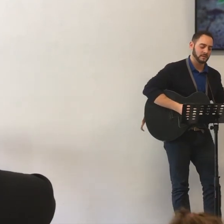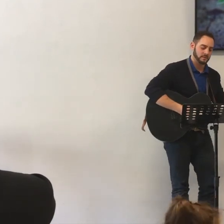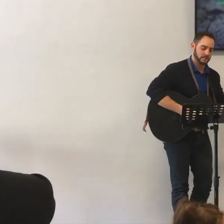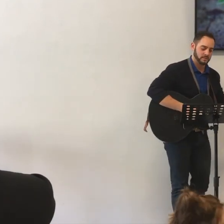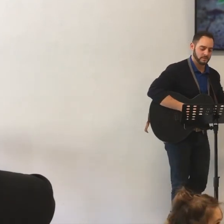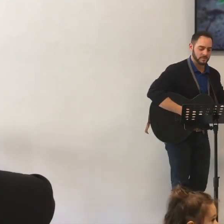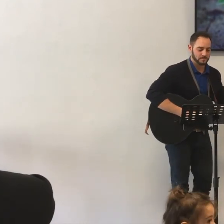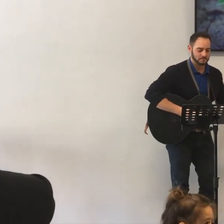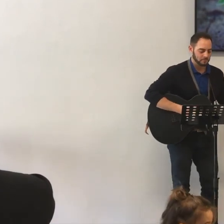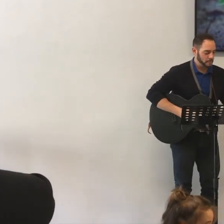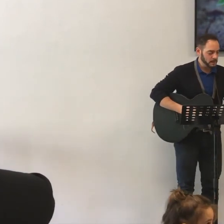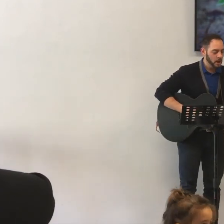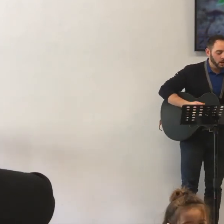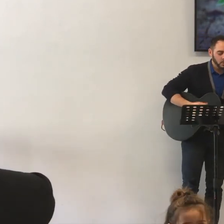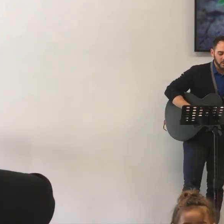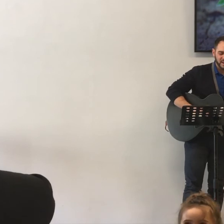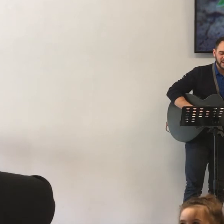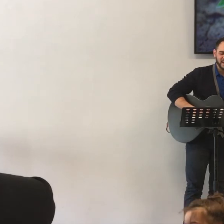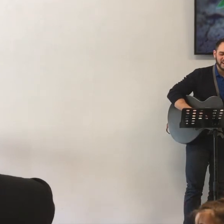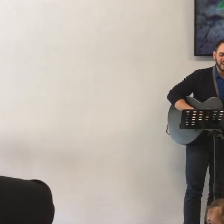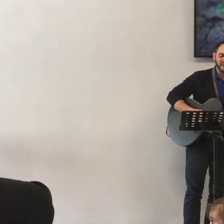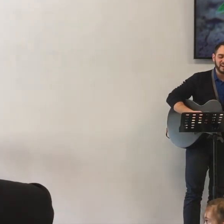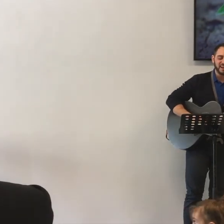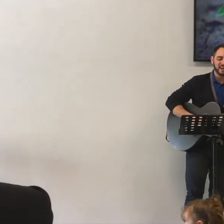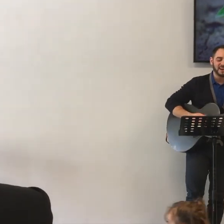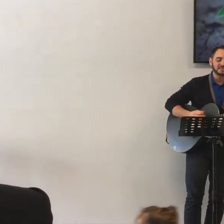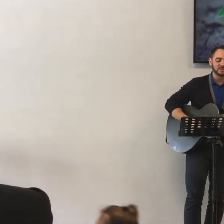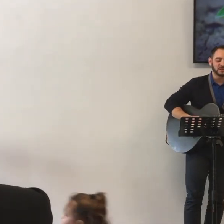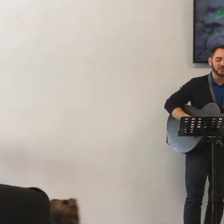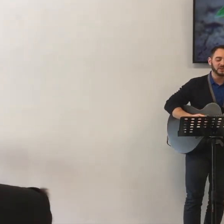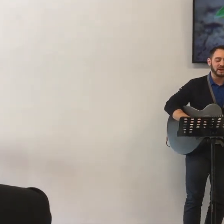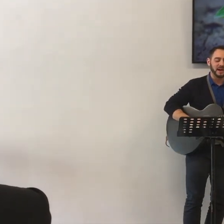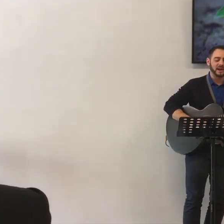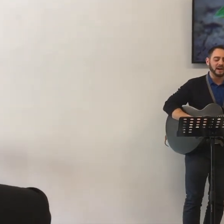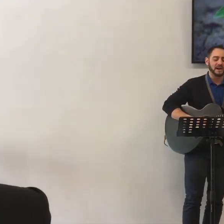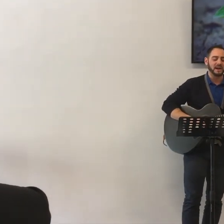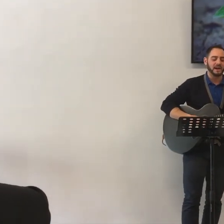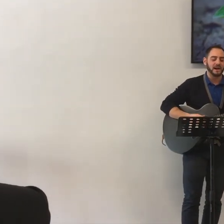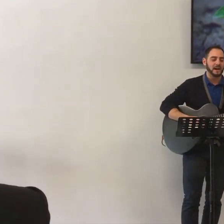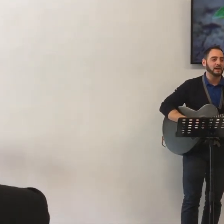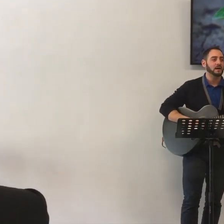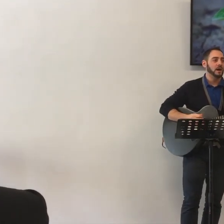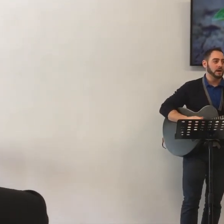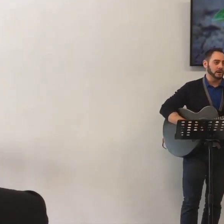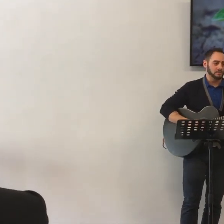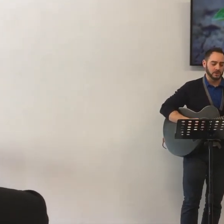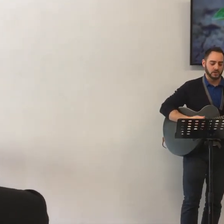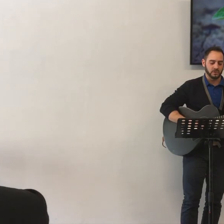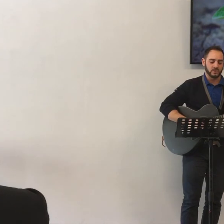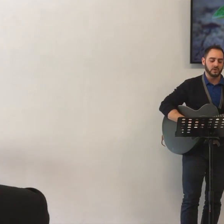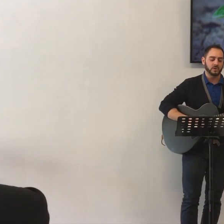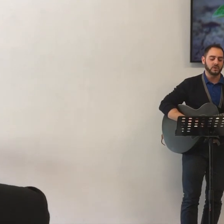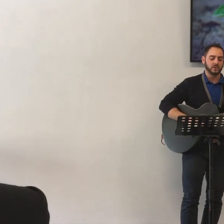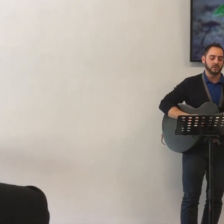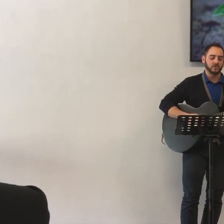è importante, Questo è il mio